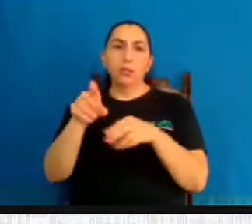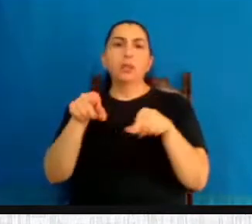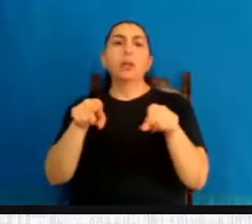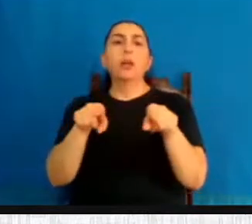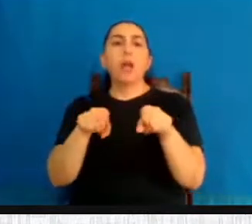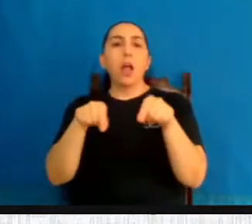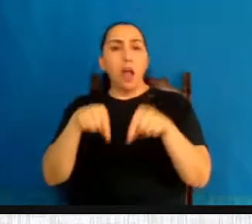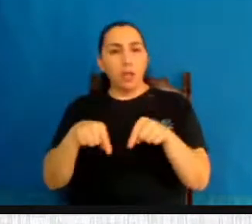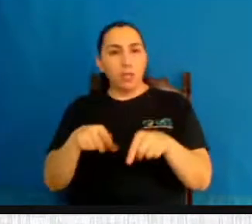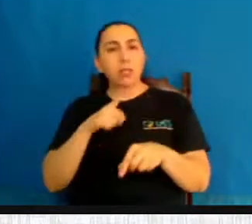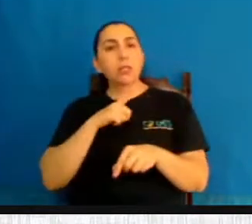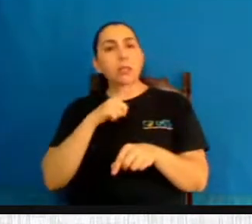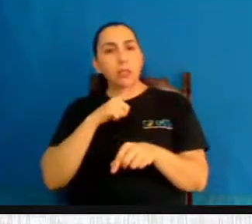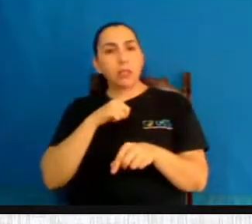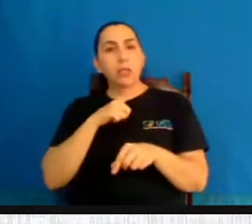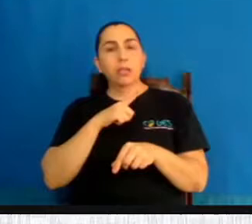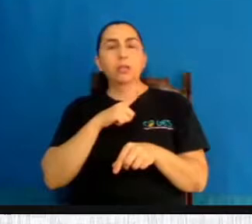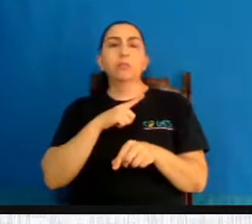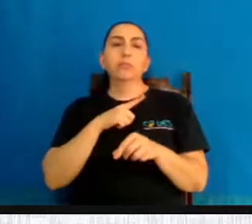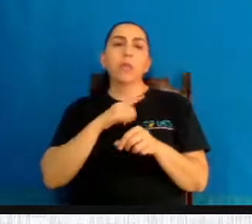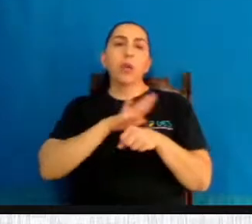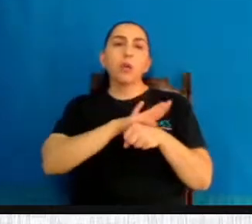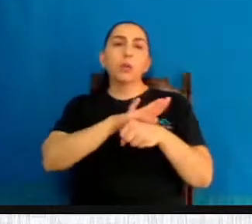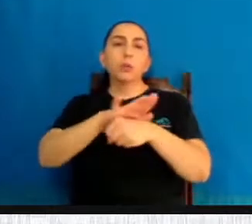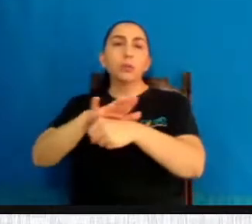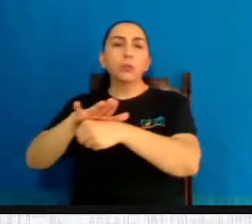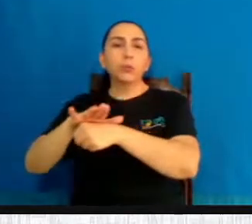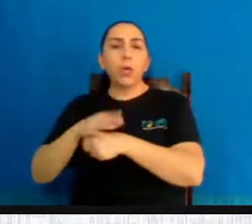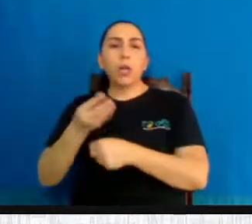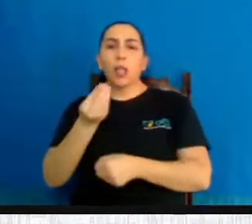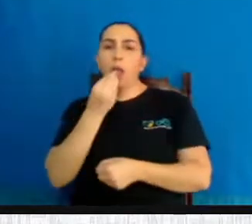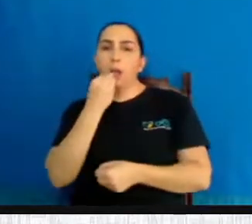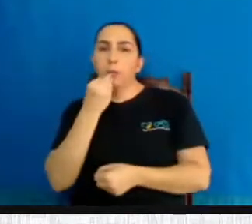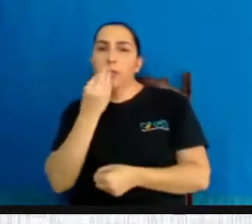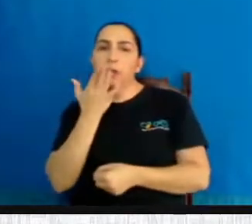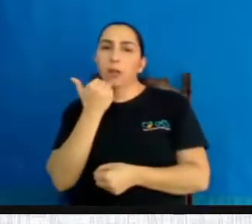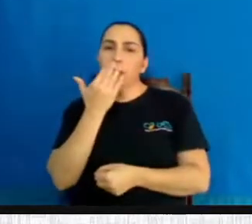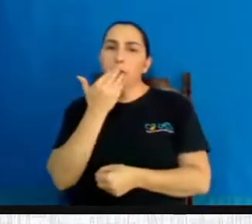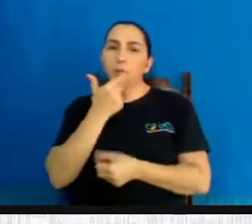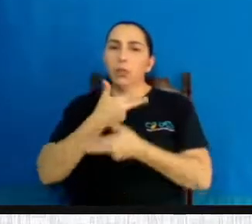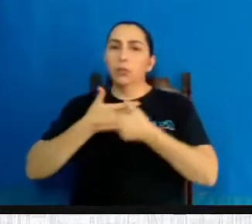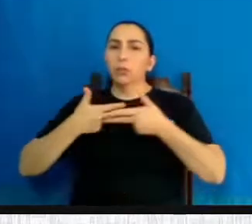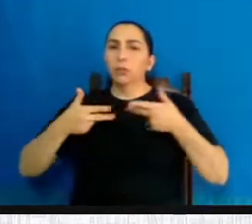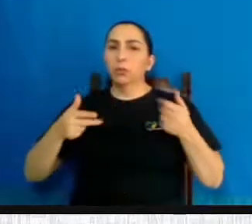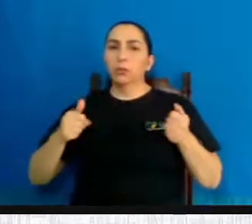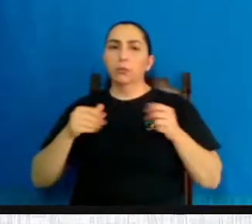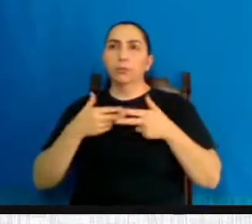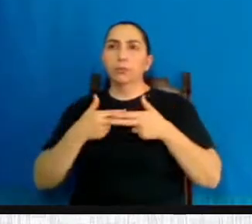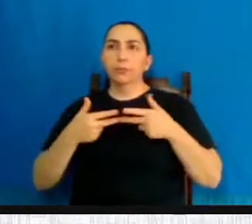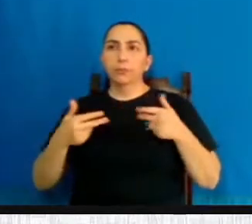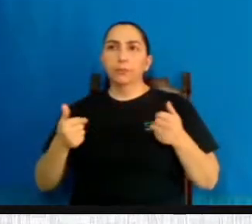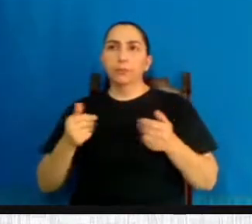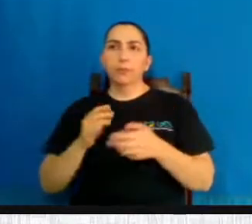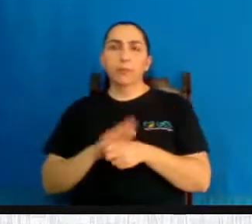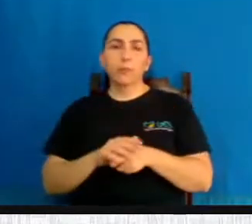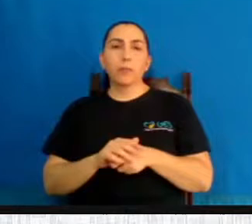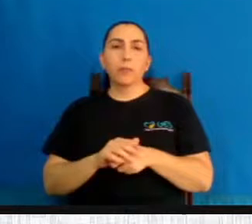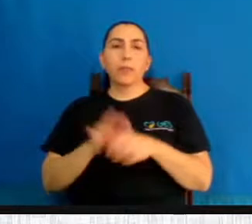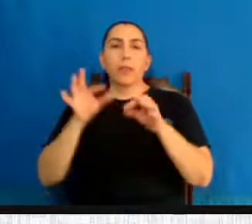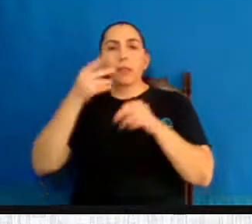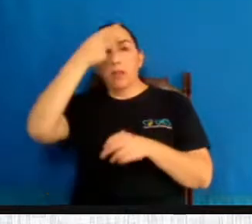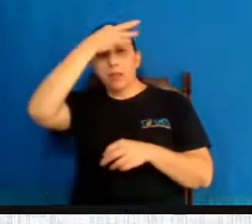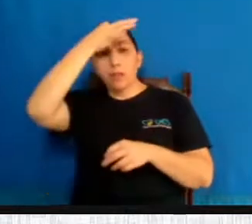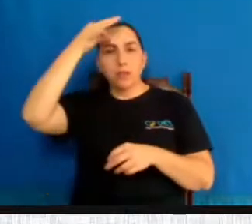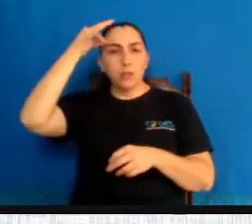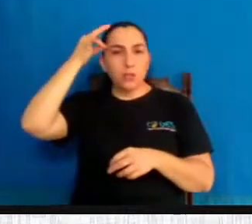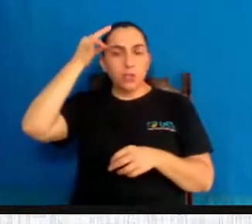Tabatinga, tem instalações, dá acomodação, dá alimentação, dá tudo para essas mãezinhas, também tem os Santos Inocentes, uma